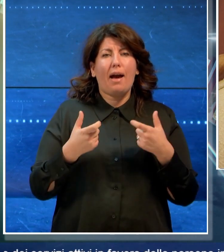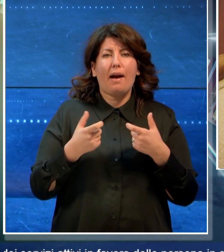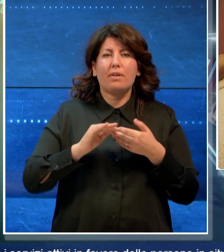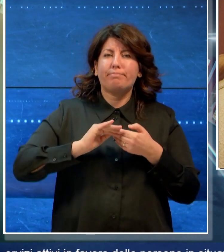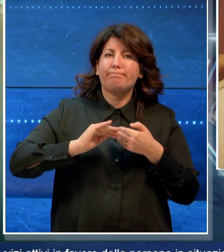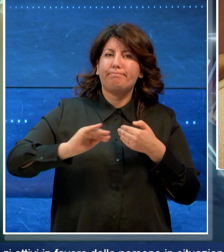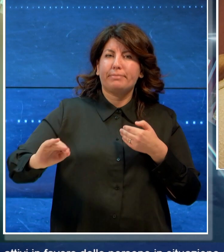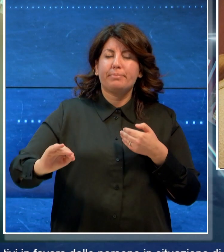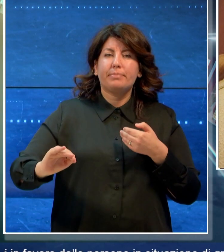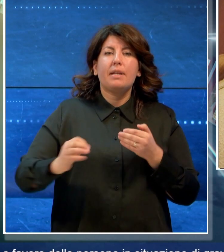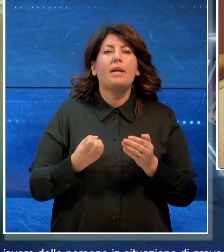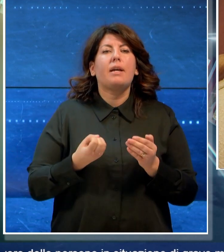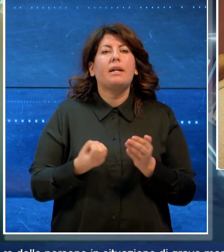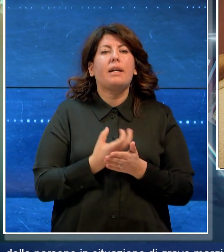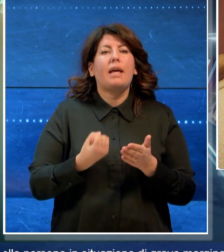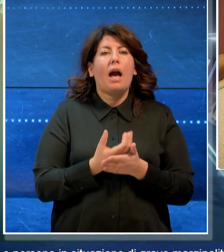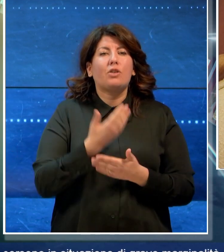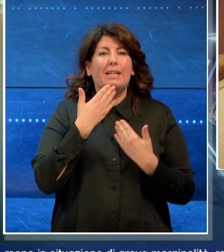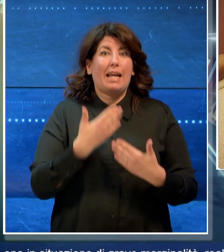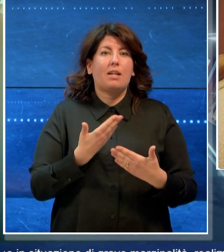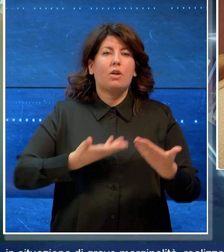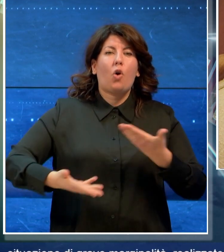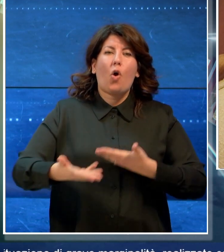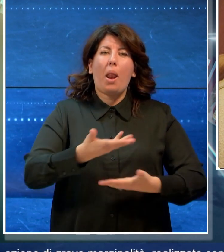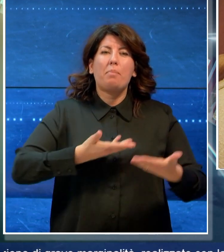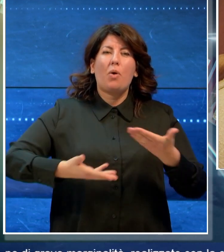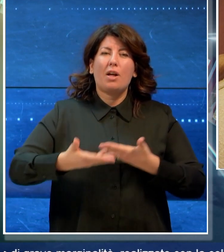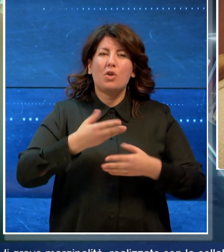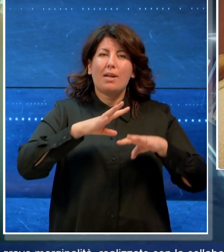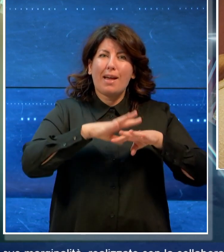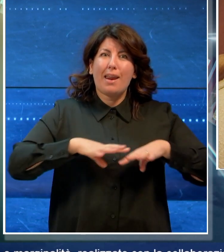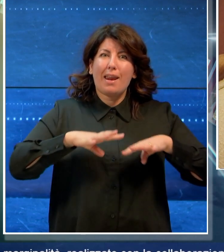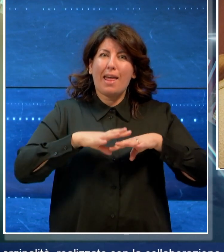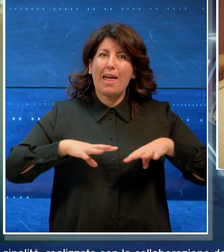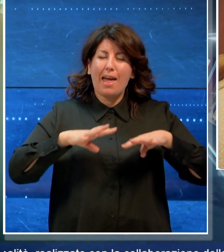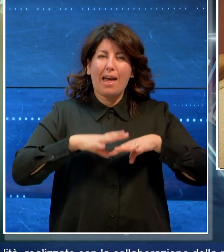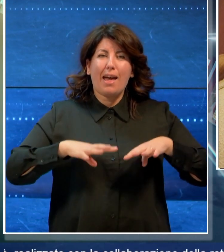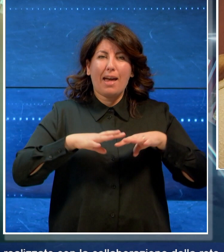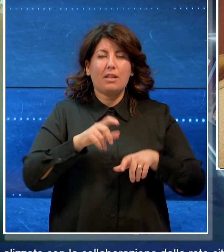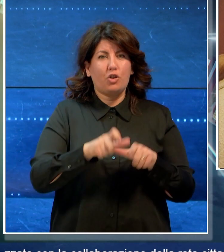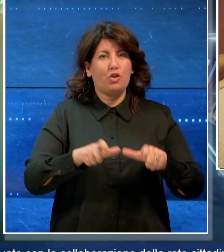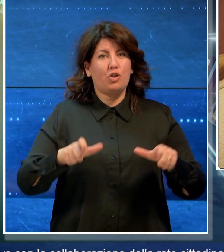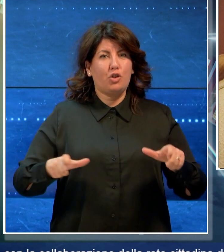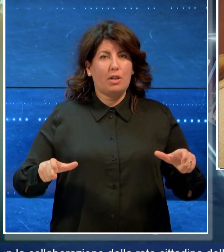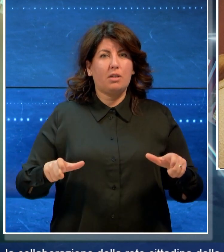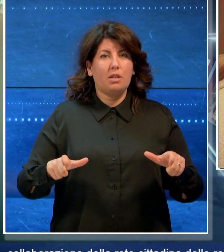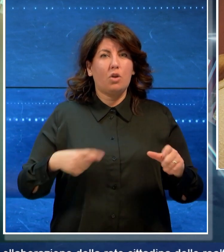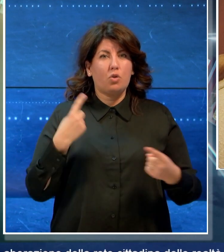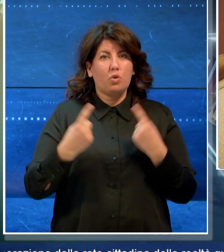realizzato con la collaborazione della rete cittadina delle realtà